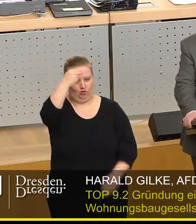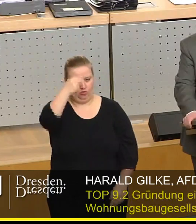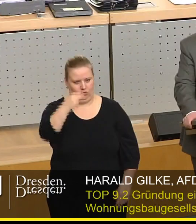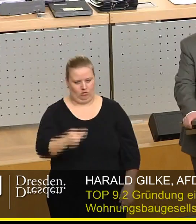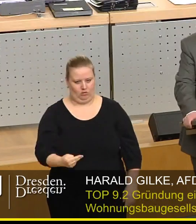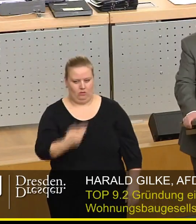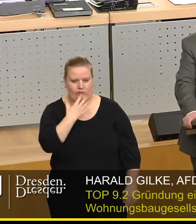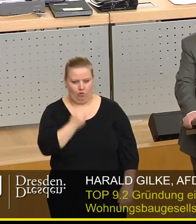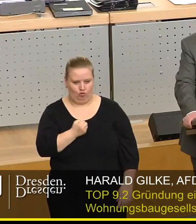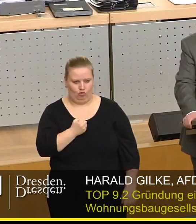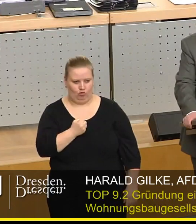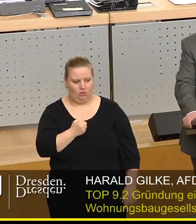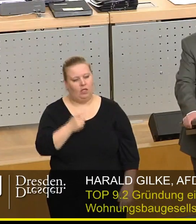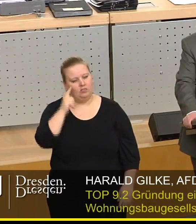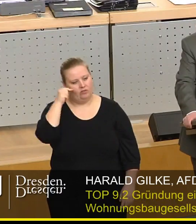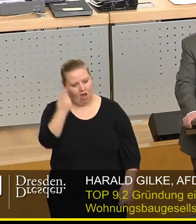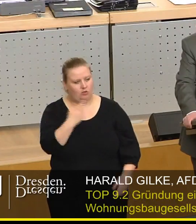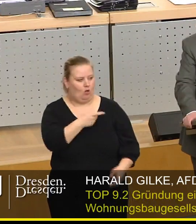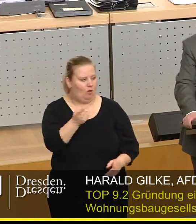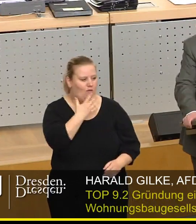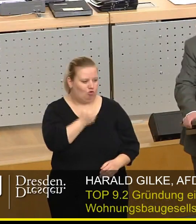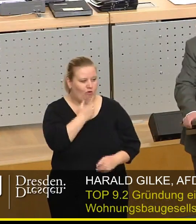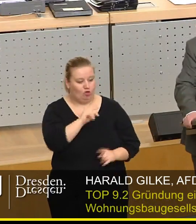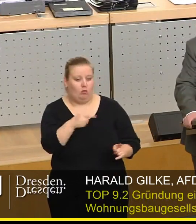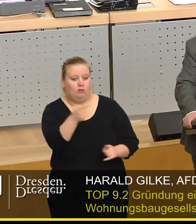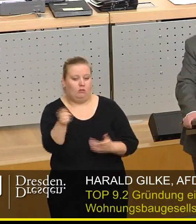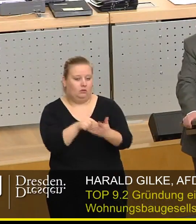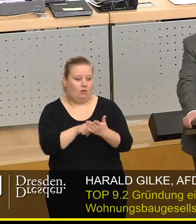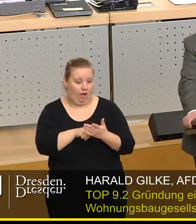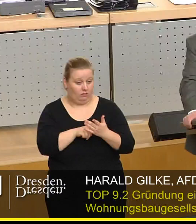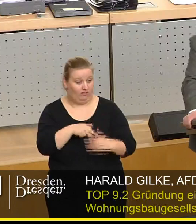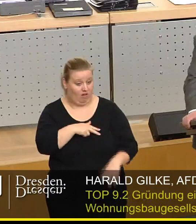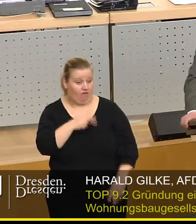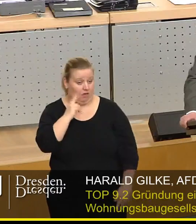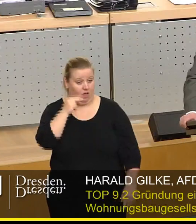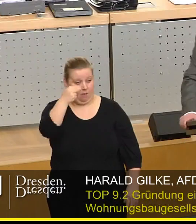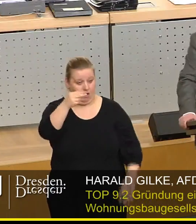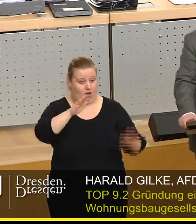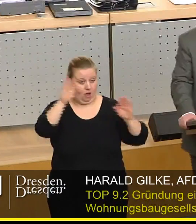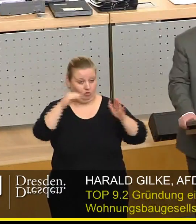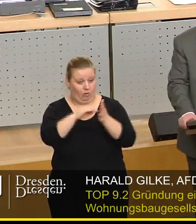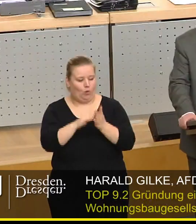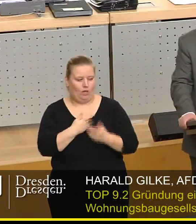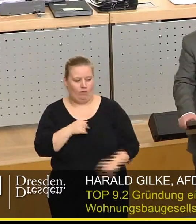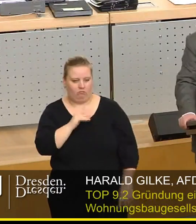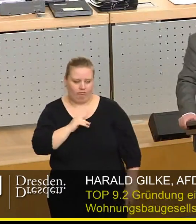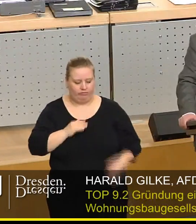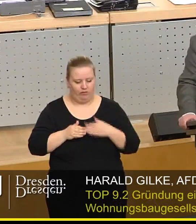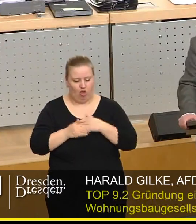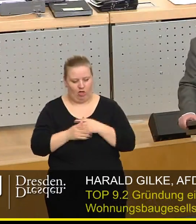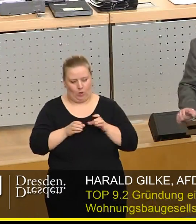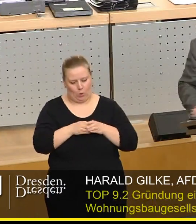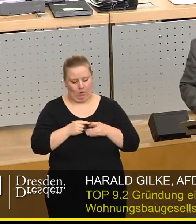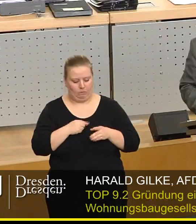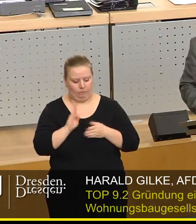Ich weiß, dass das dann nachher gefragt wird, ob wir das wollen. Sie können ja zeigen, zeigen, stehen Sie wirklich dazu oder verstecken Sie sich doch lieber in der